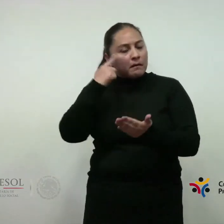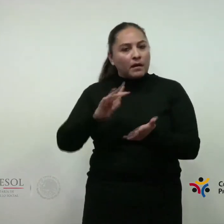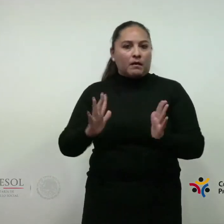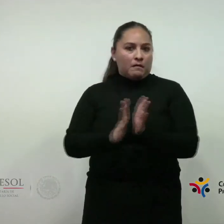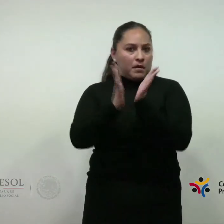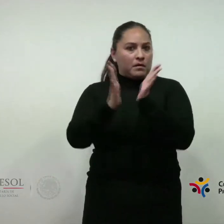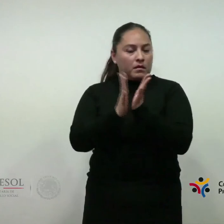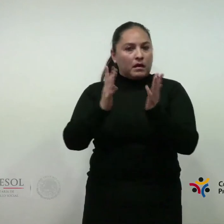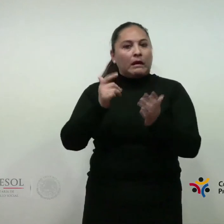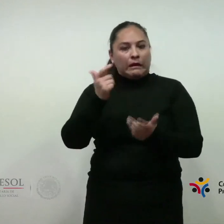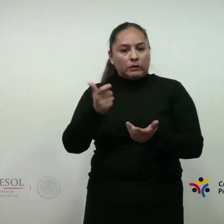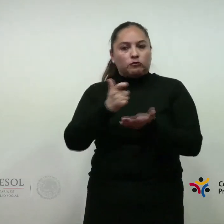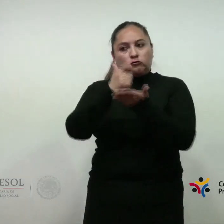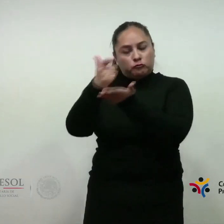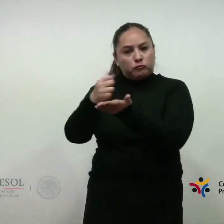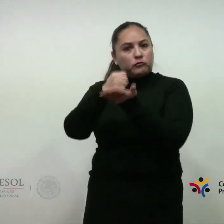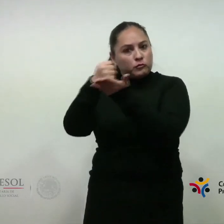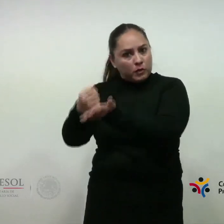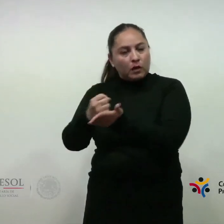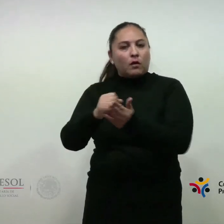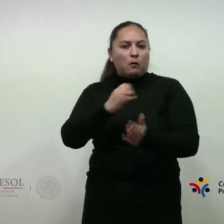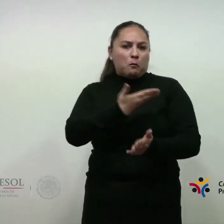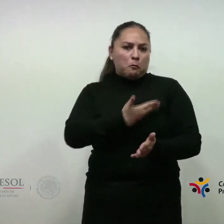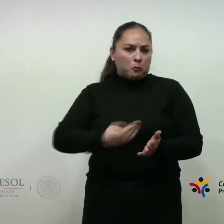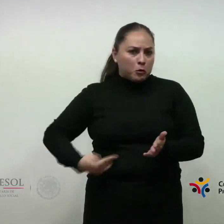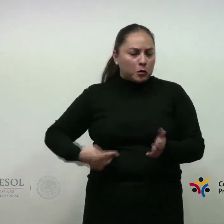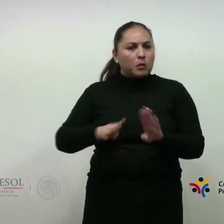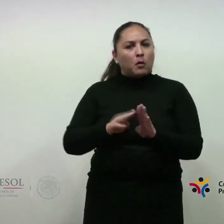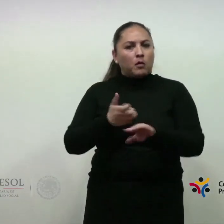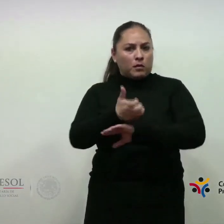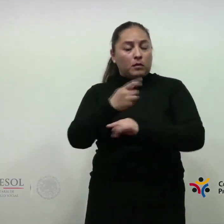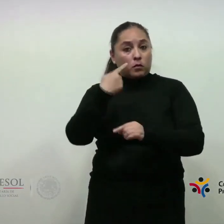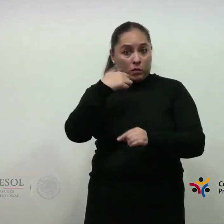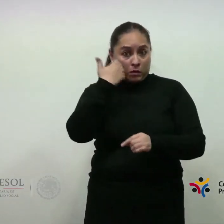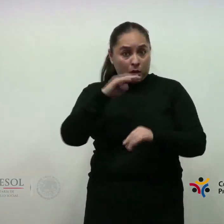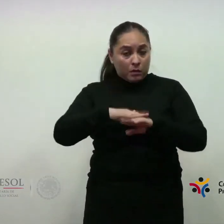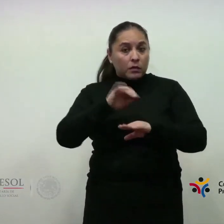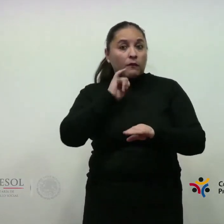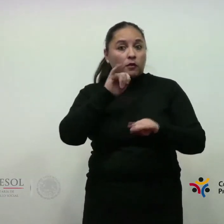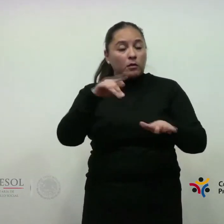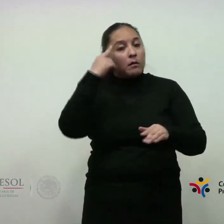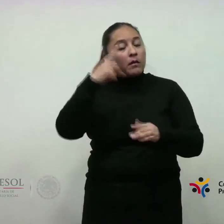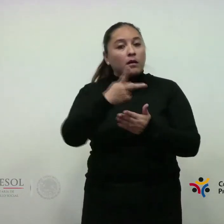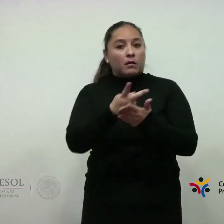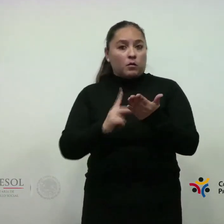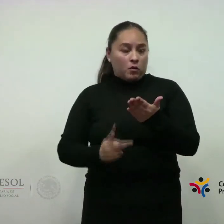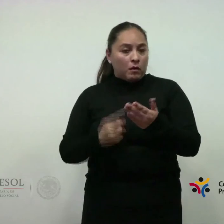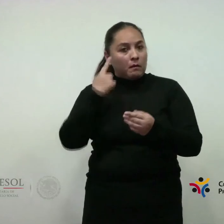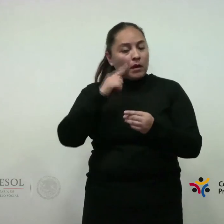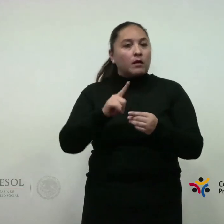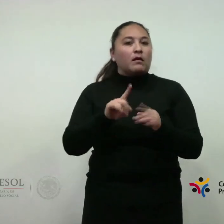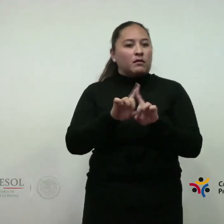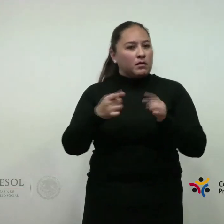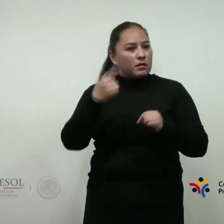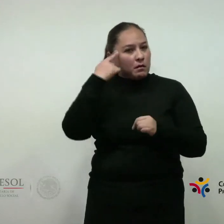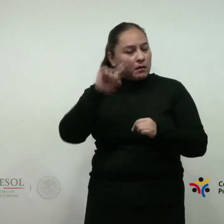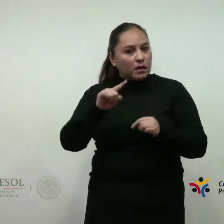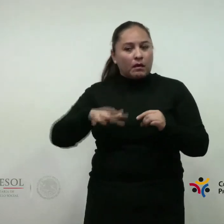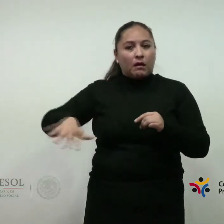con recursos los estados y municipios. B. Para mayor información del programa para el desarrollo de